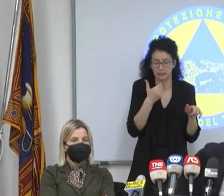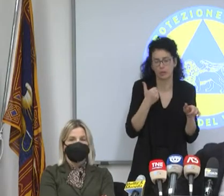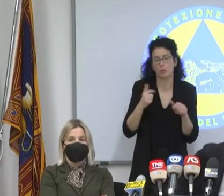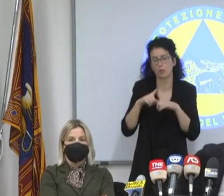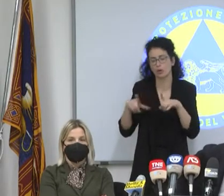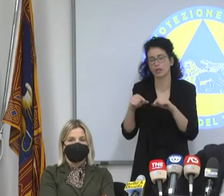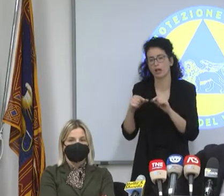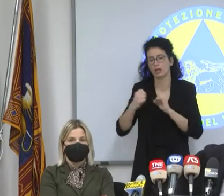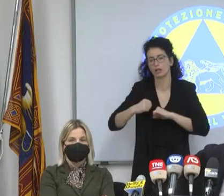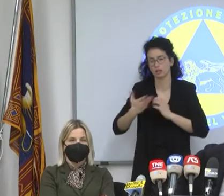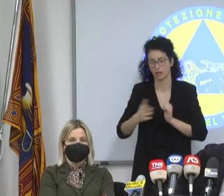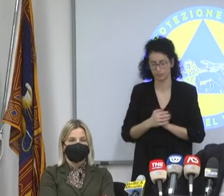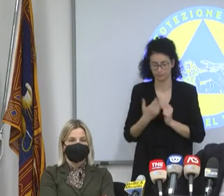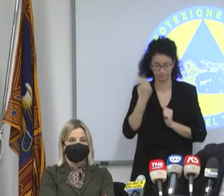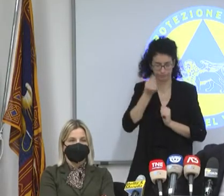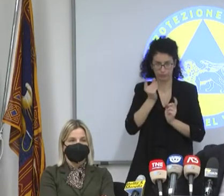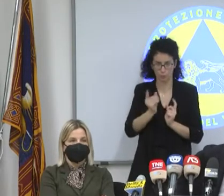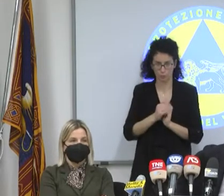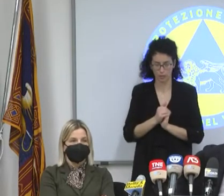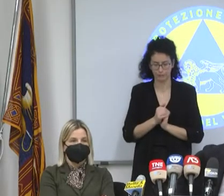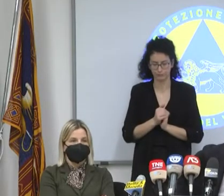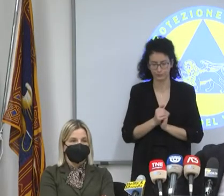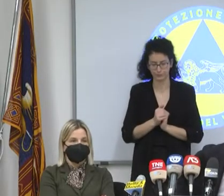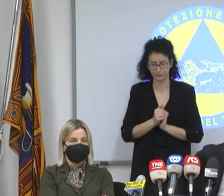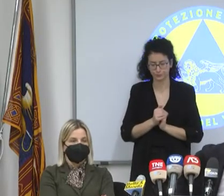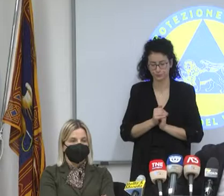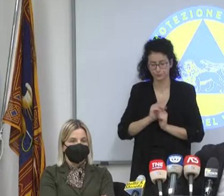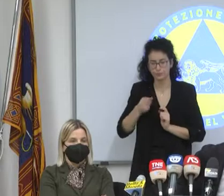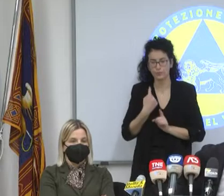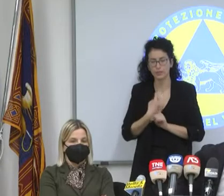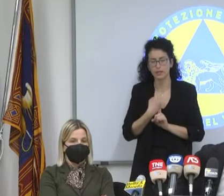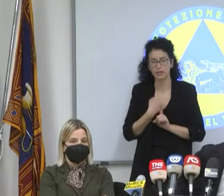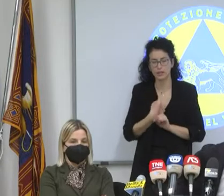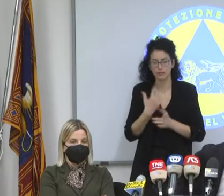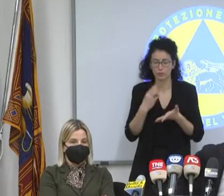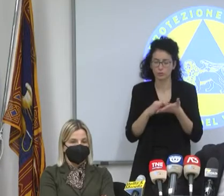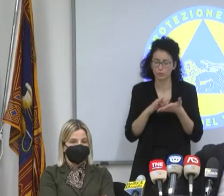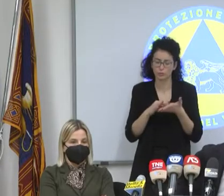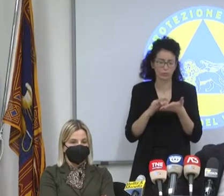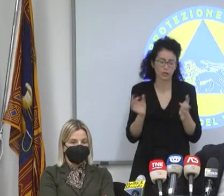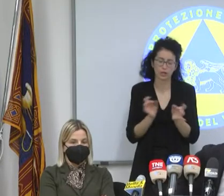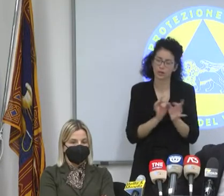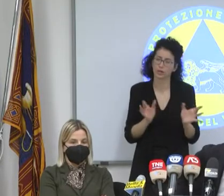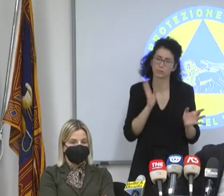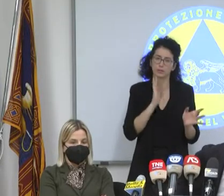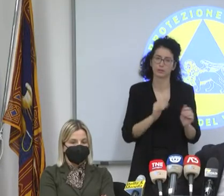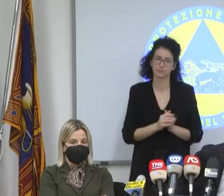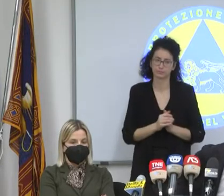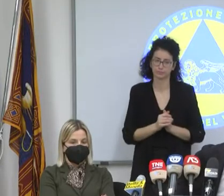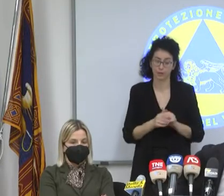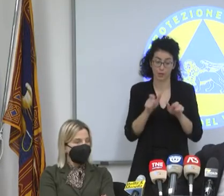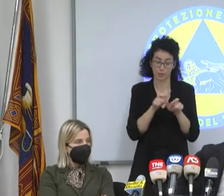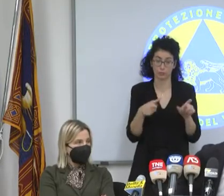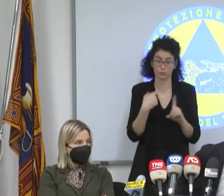Io penso una cosa, che noi dobbiamo chiedere che le scuole restino libere, che i